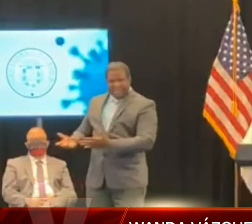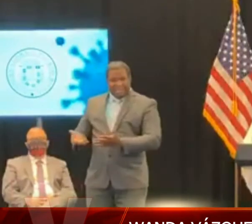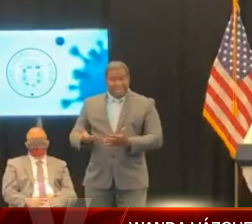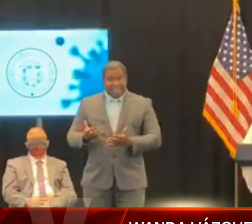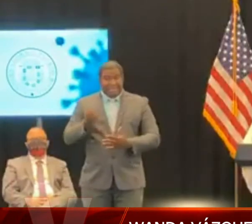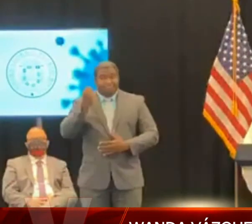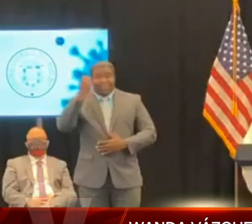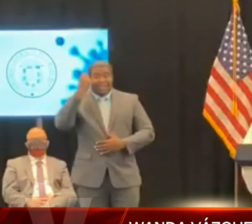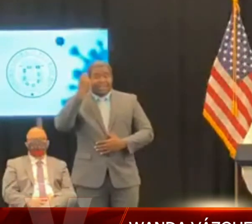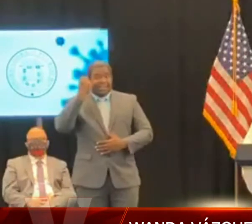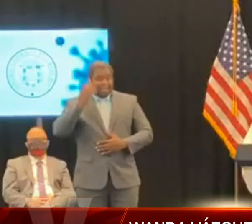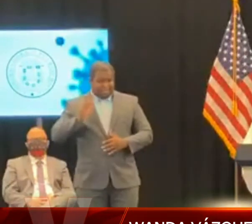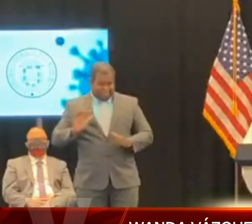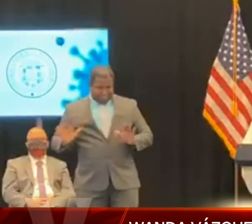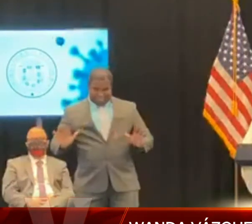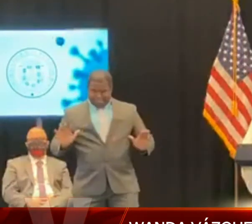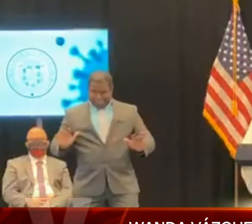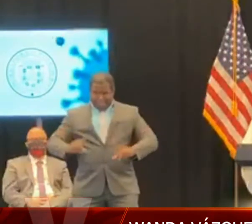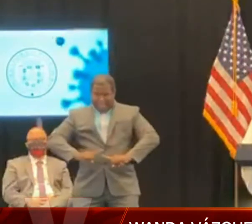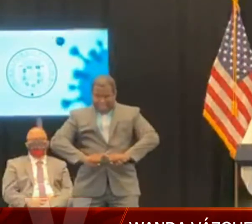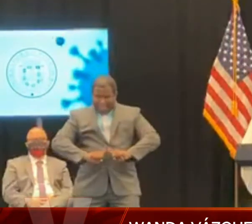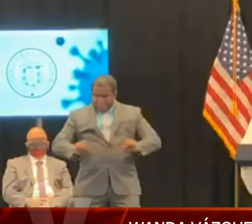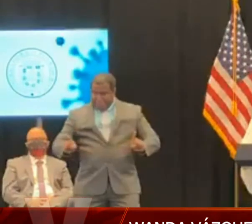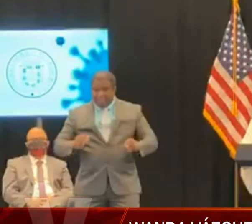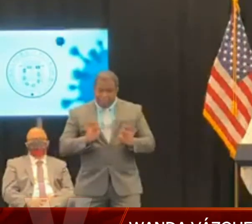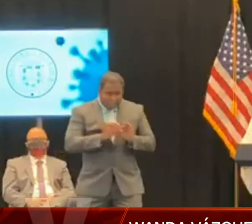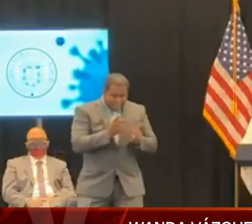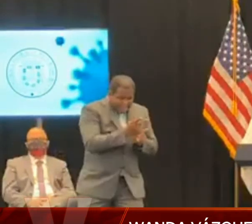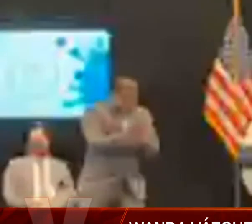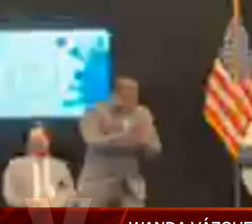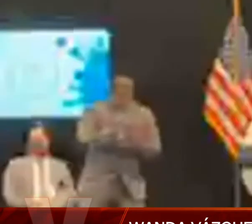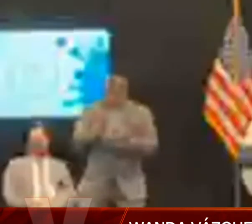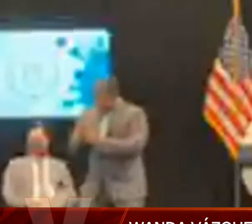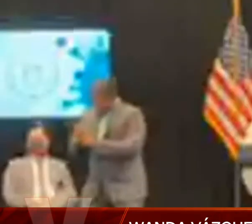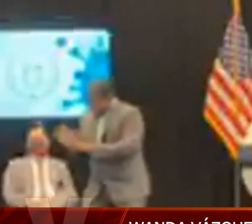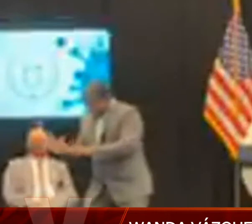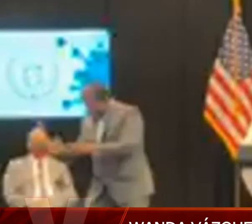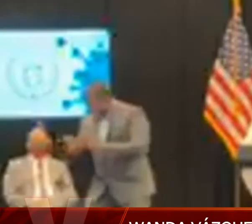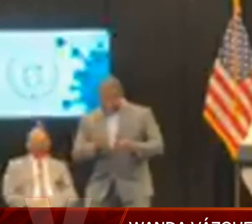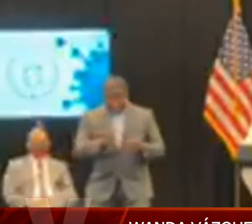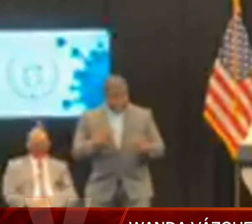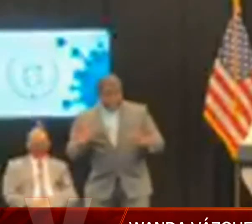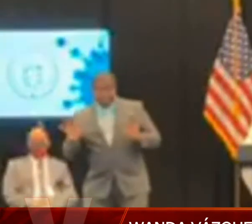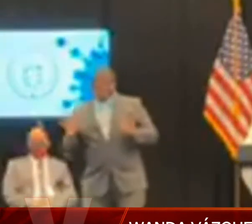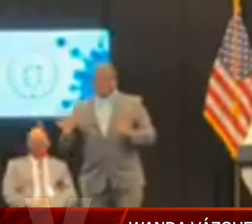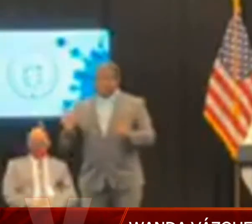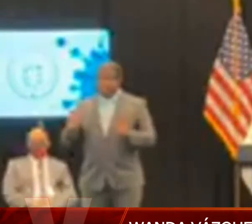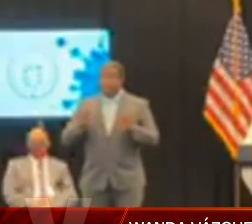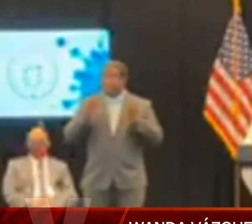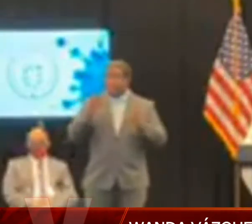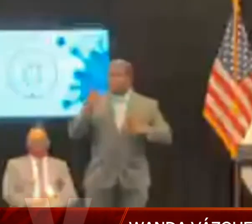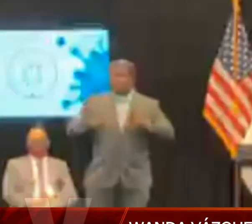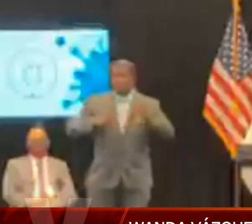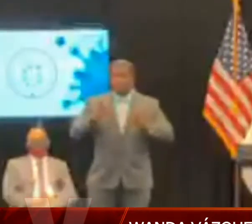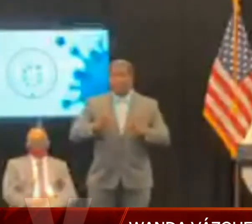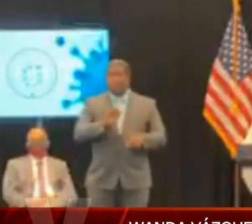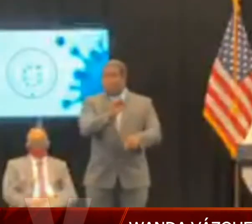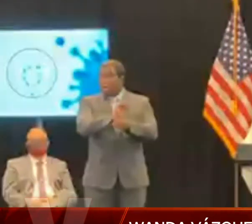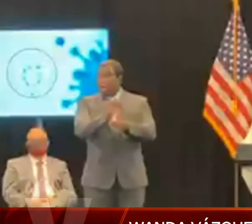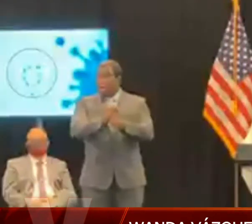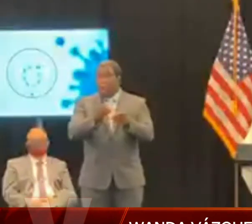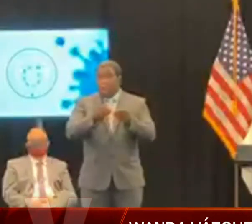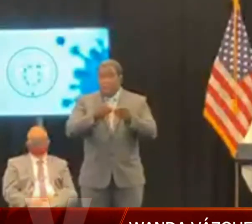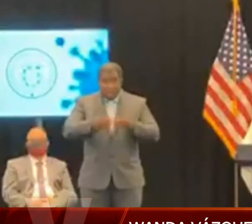pueden haber perdido su empleo y que también tienen a sus hijos y a sus hijas en sus casas, porque la educación está a